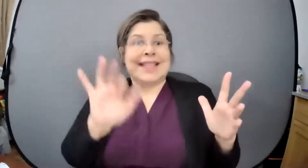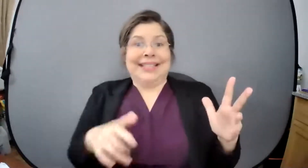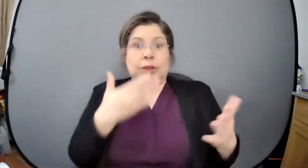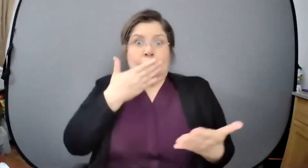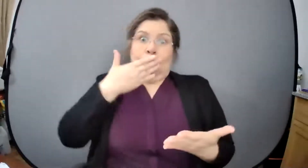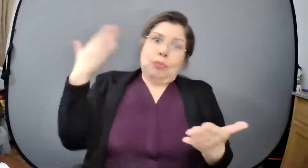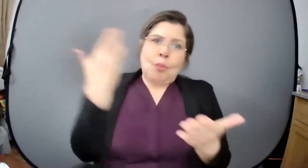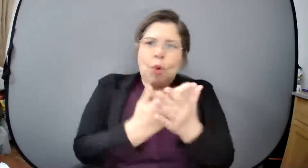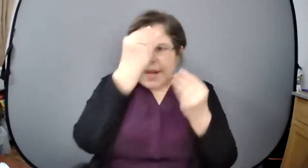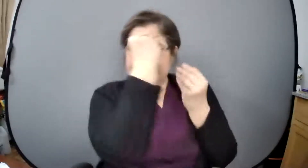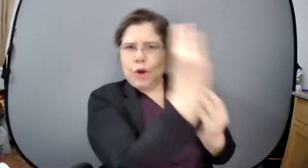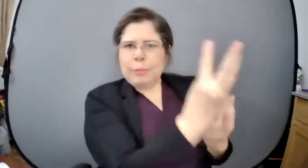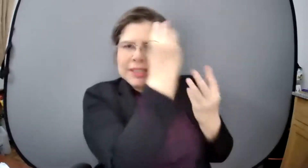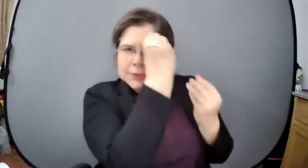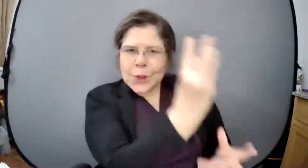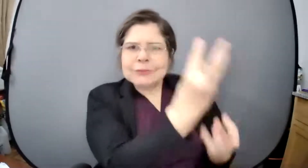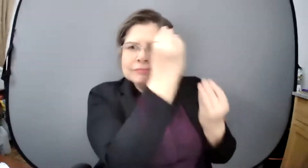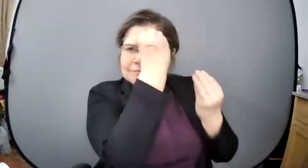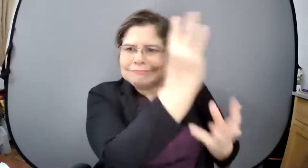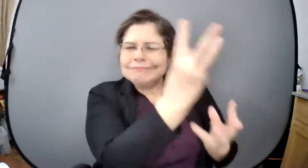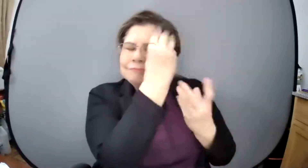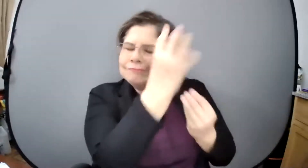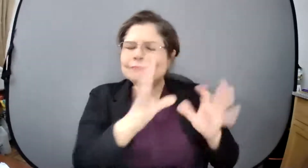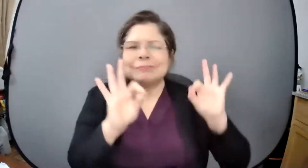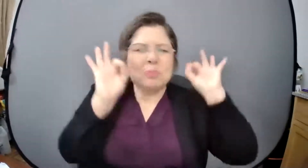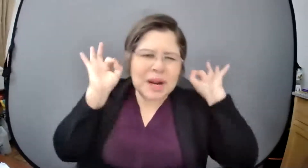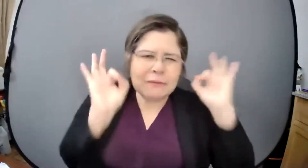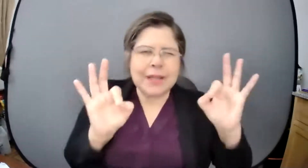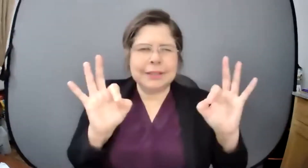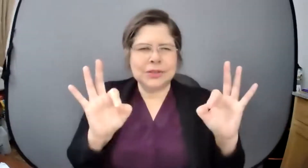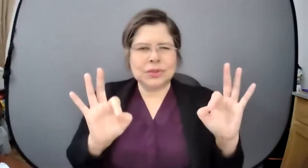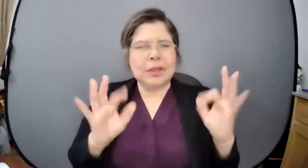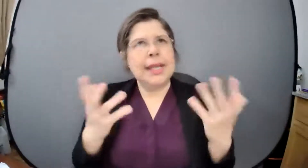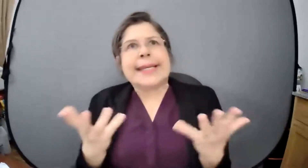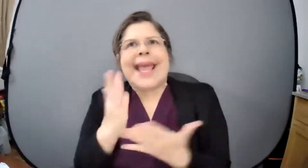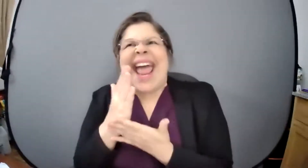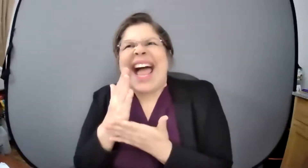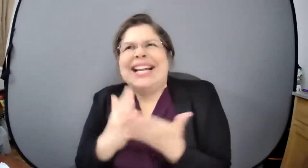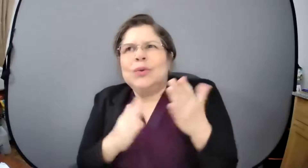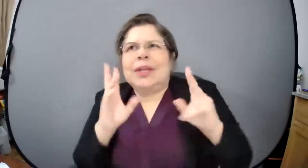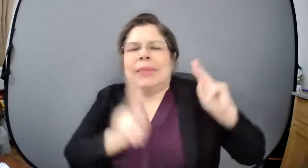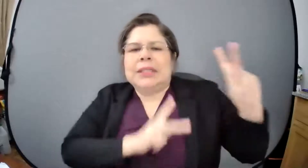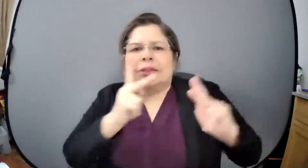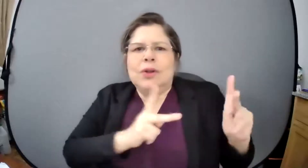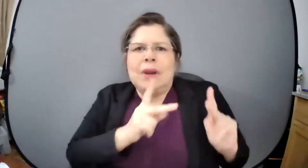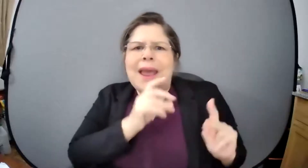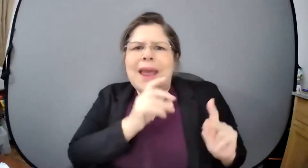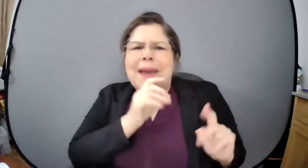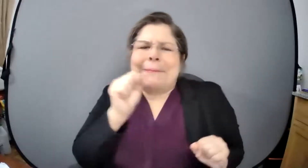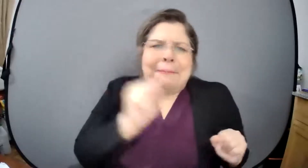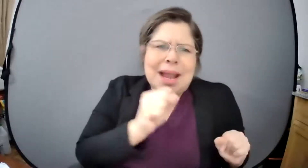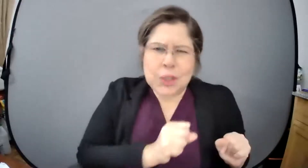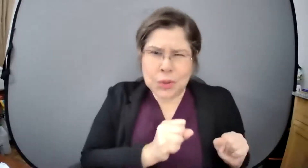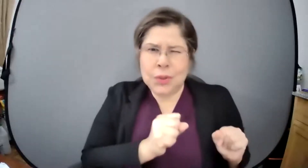bien mayores no entienden todavía este el protocolo si